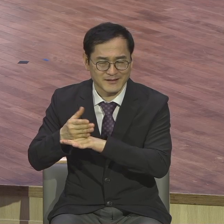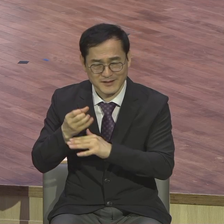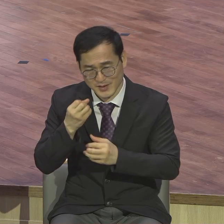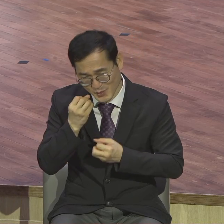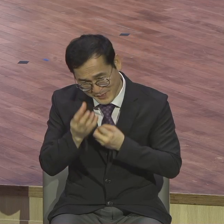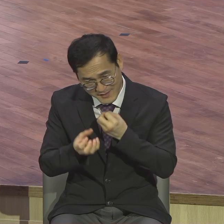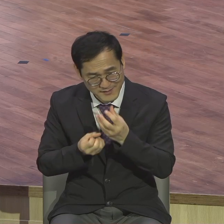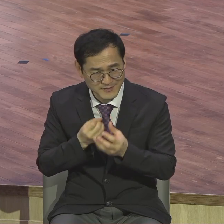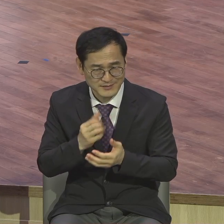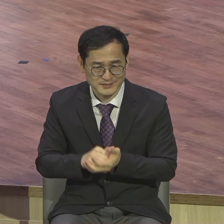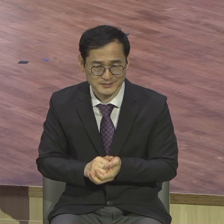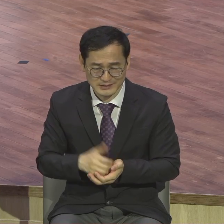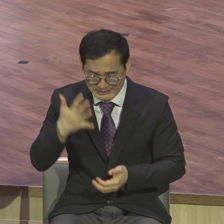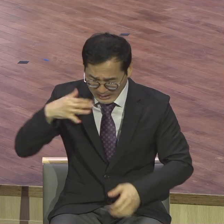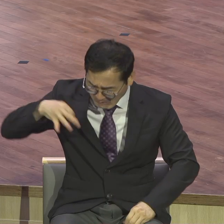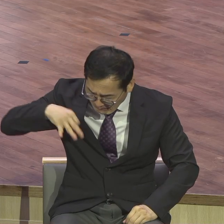나같은 게 이 직분을 맡다니